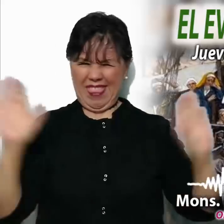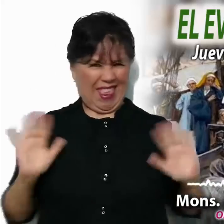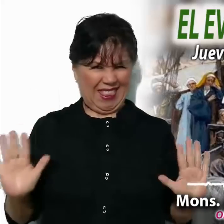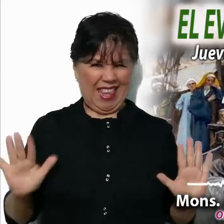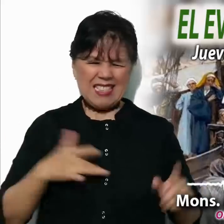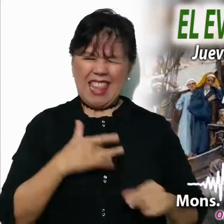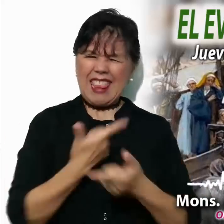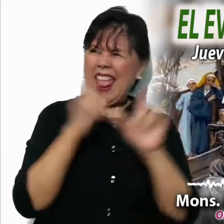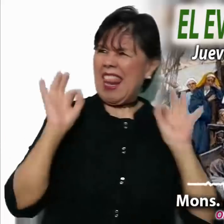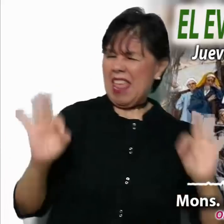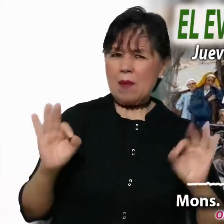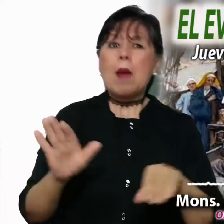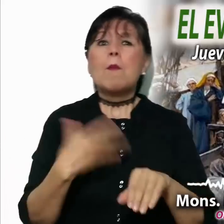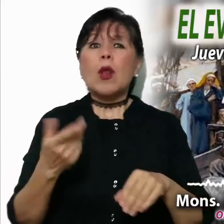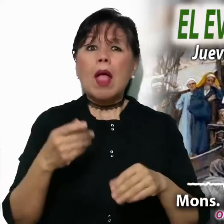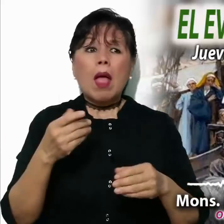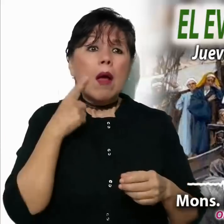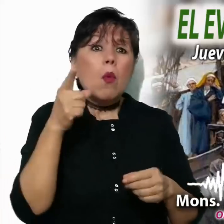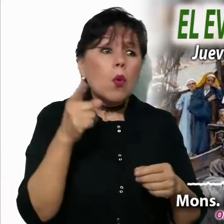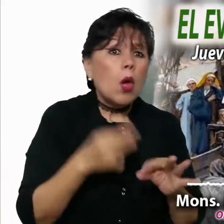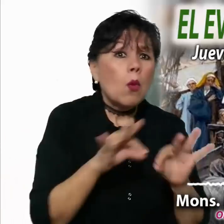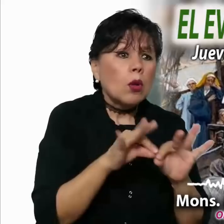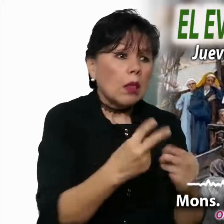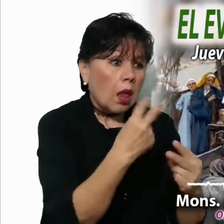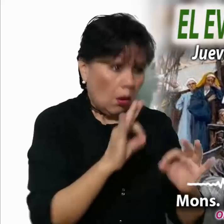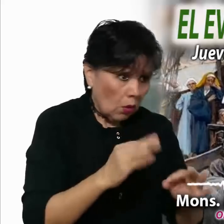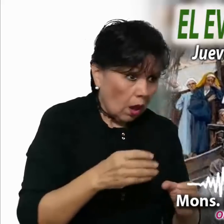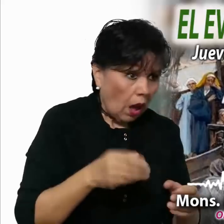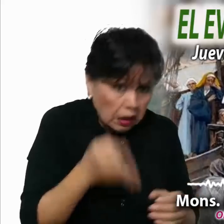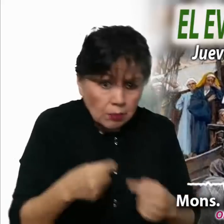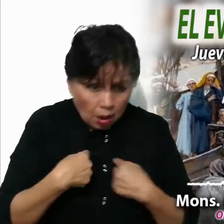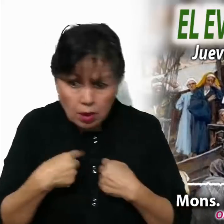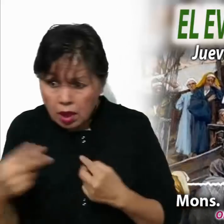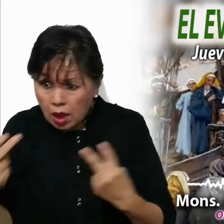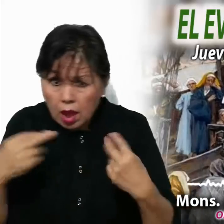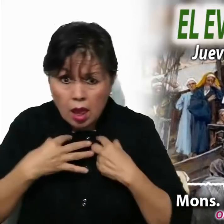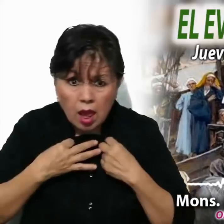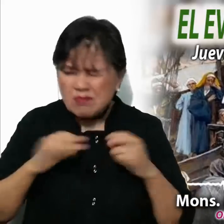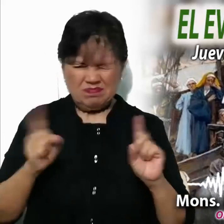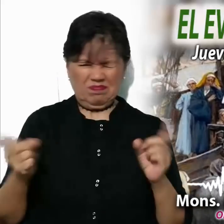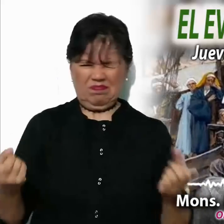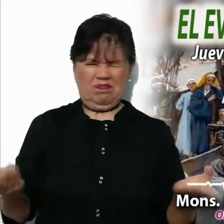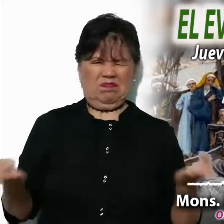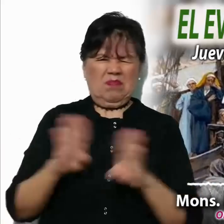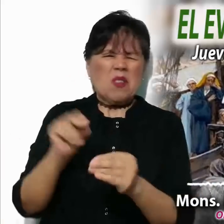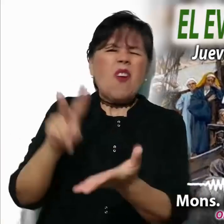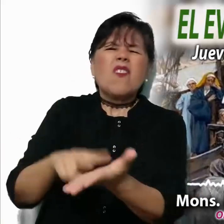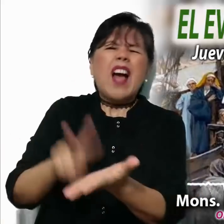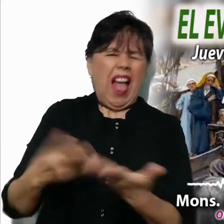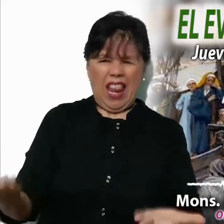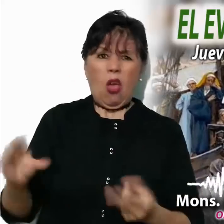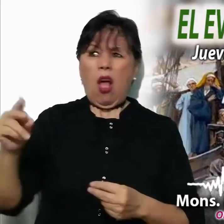sin depender tanto de la apreciación pública, ni darle tanta importancia a las alabanzas